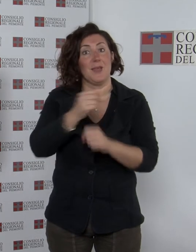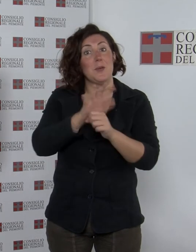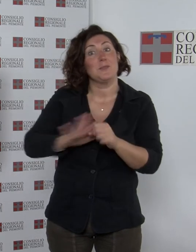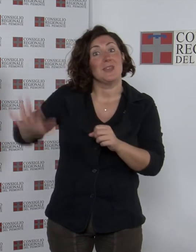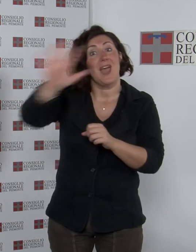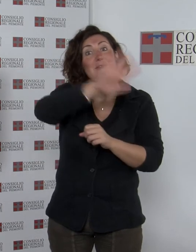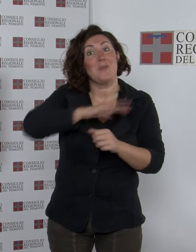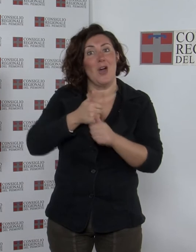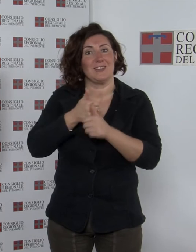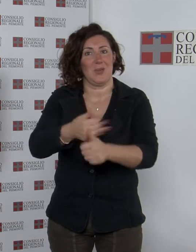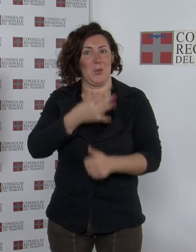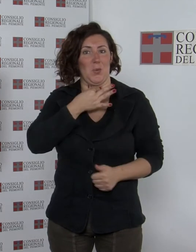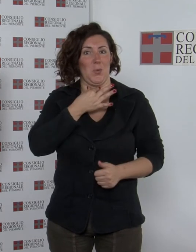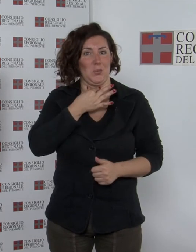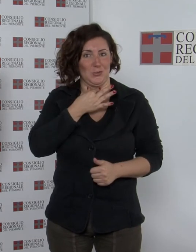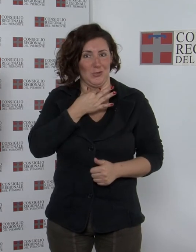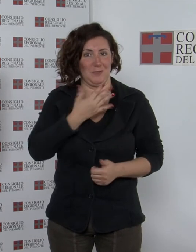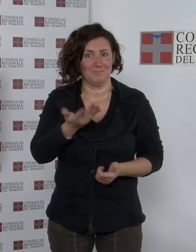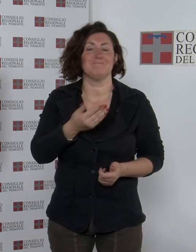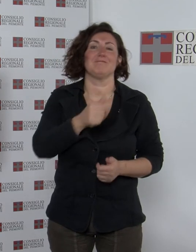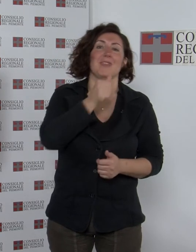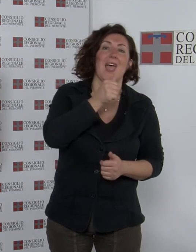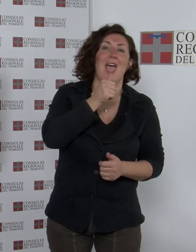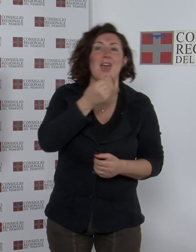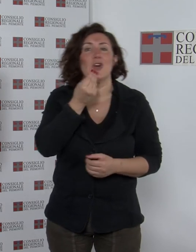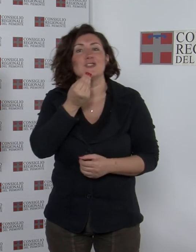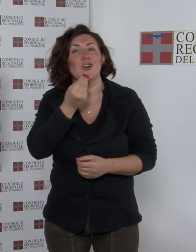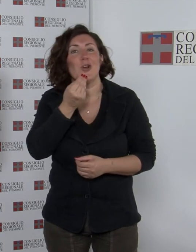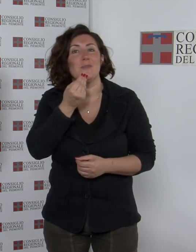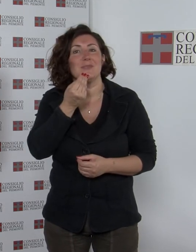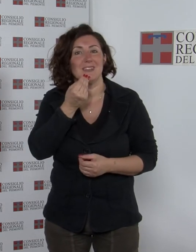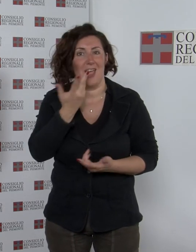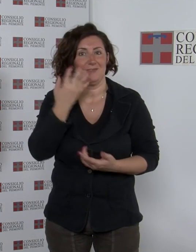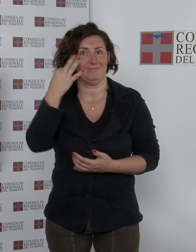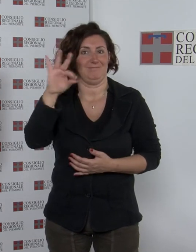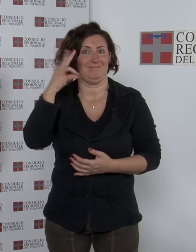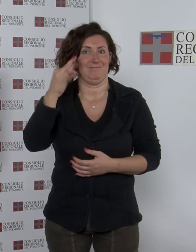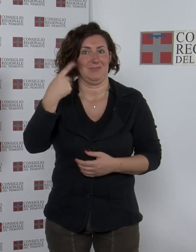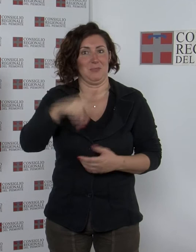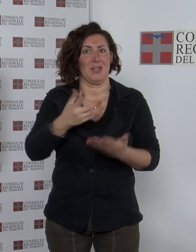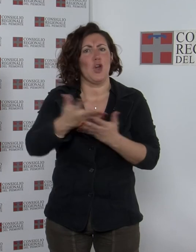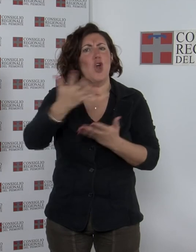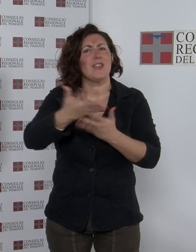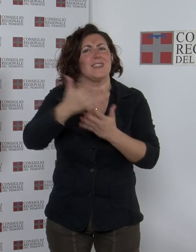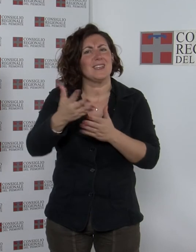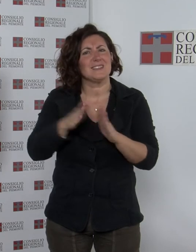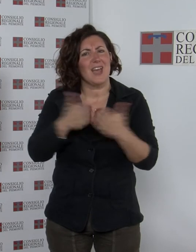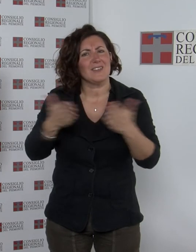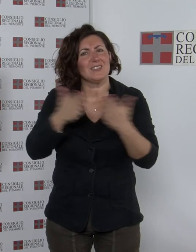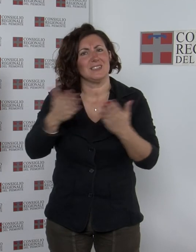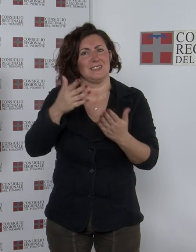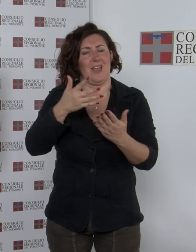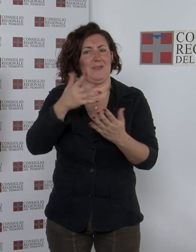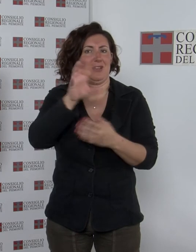'enogastronomia come eccellenza difesa della qualità e opportunità di sviluppo e il tema di copertina del nuovo numero di notizie la rivista della